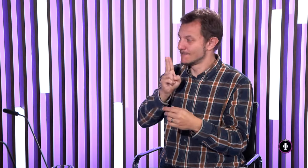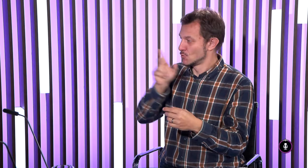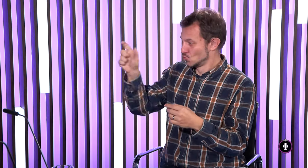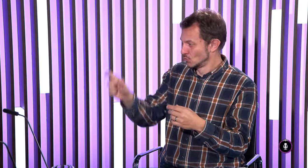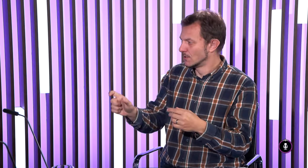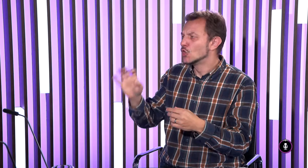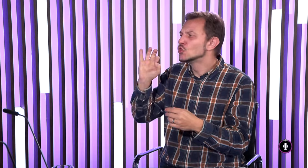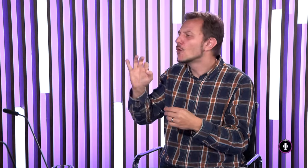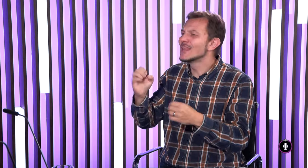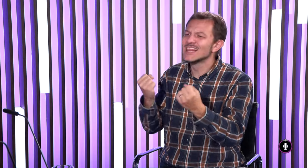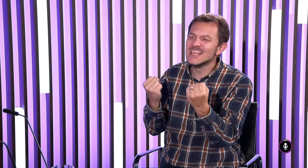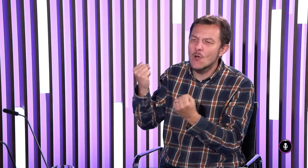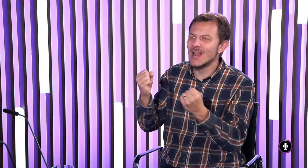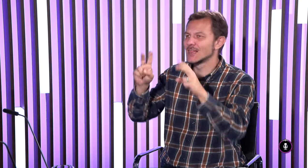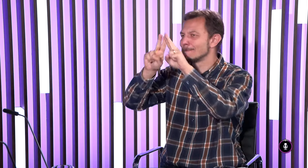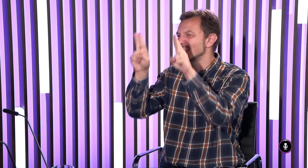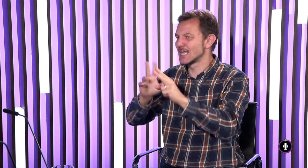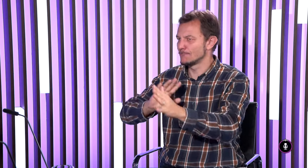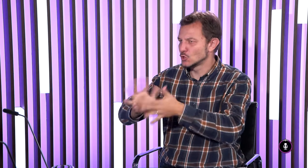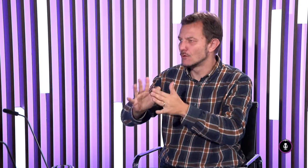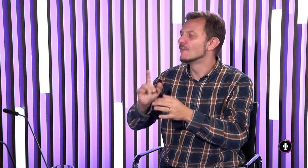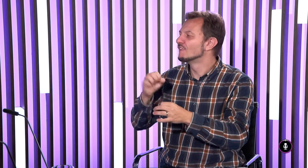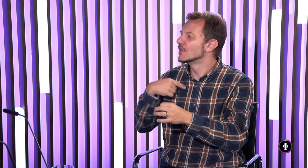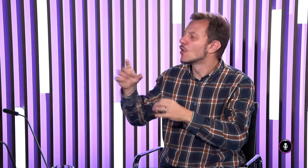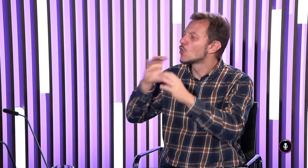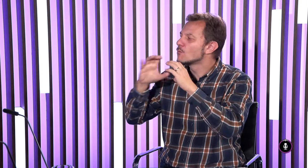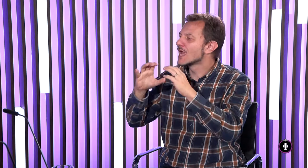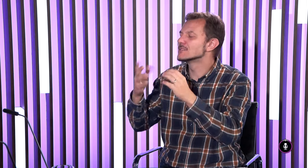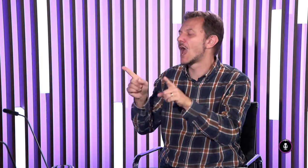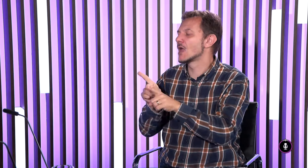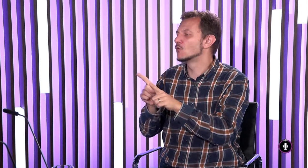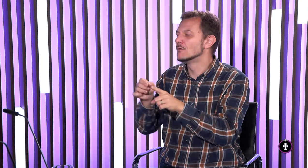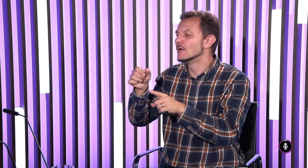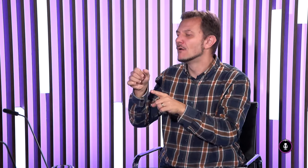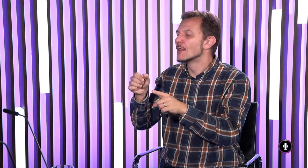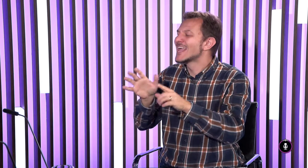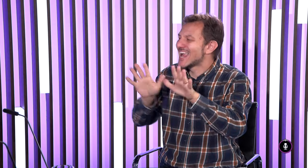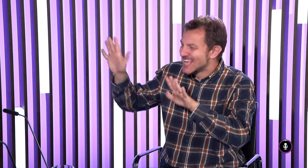keď nepočujúci, ktorý dobre neovláda medzinárodné posunkovanie,